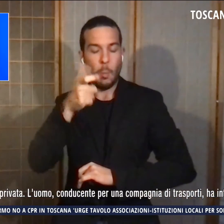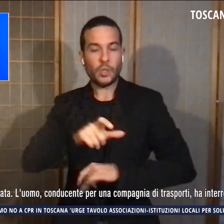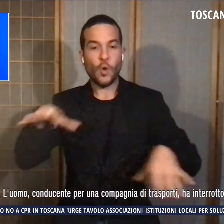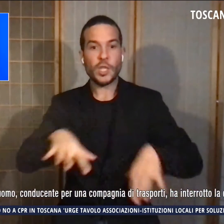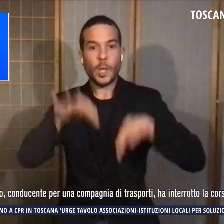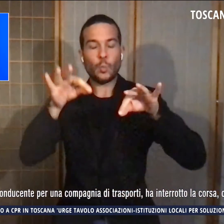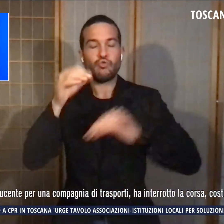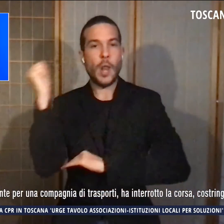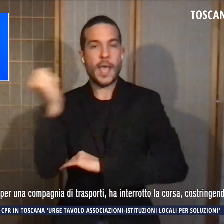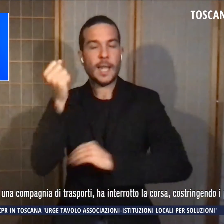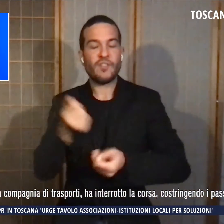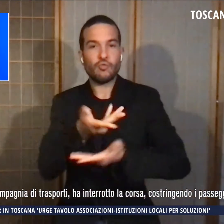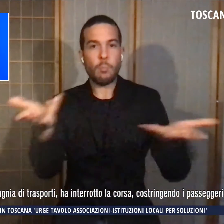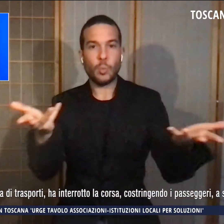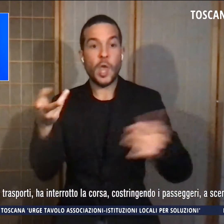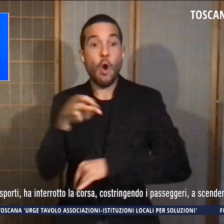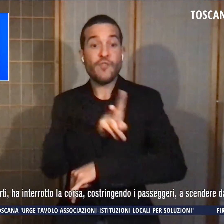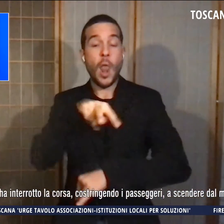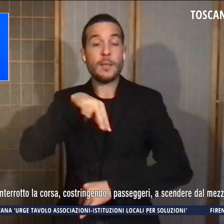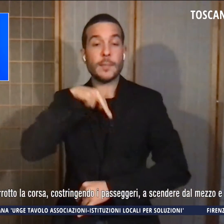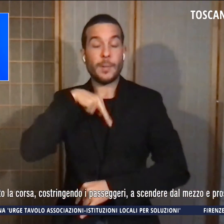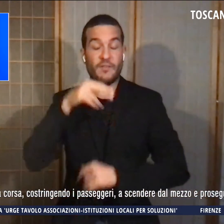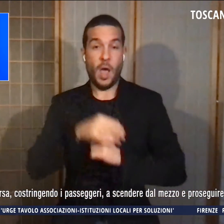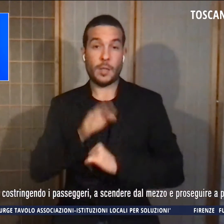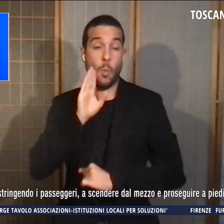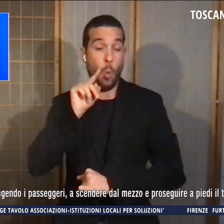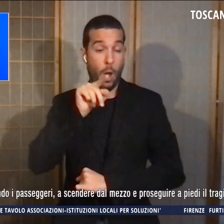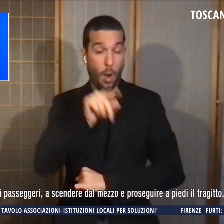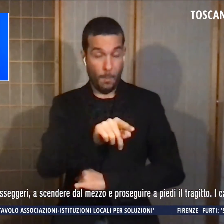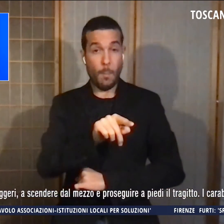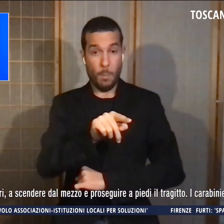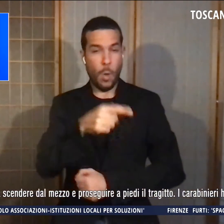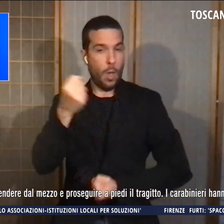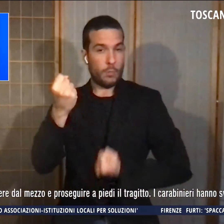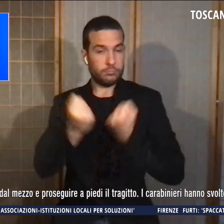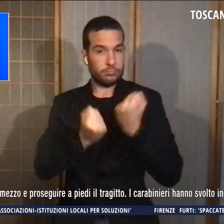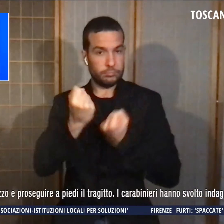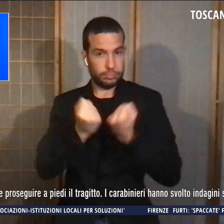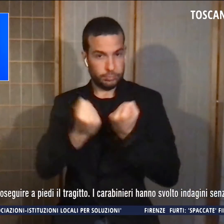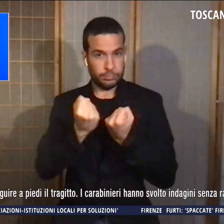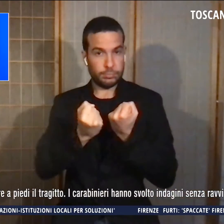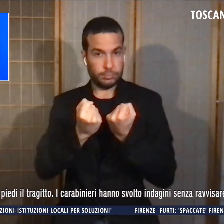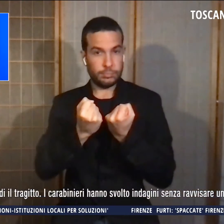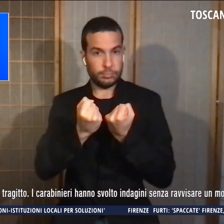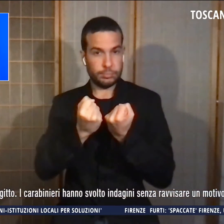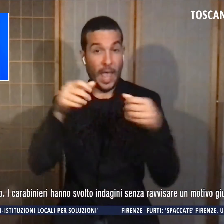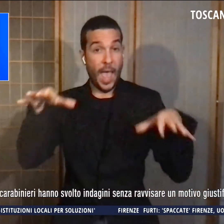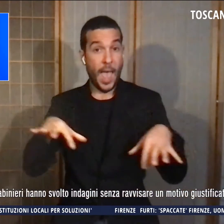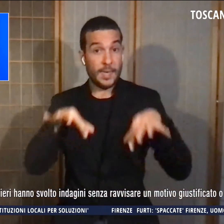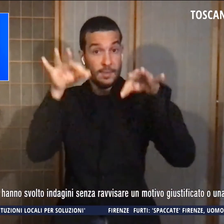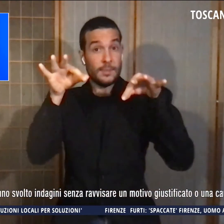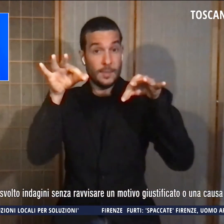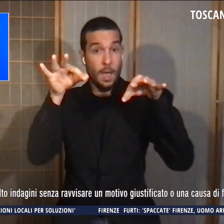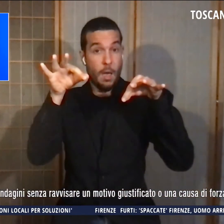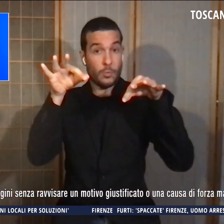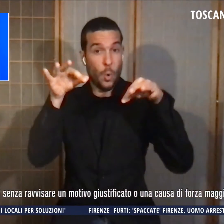violenza privata. L'uomo, conducente per una compagnia di trasporti, ha interrotto la corsa costringendo i